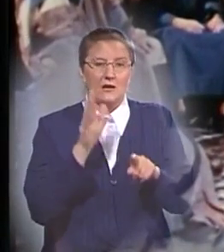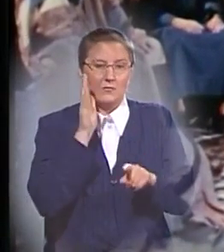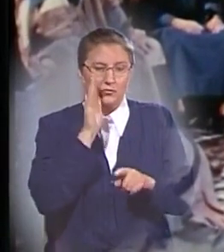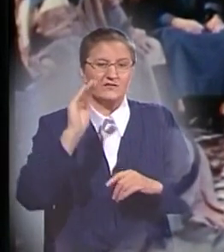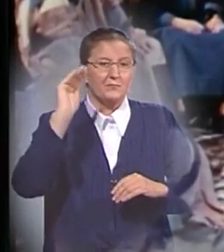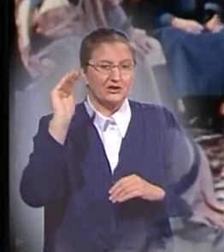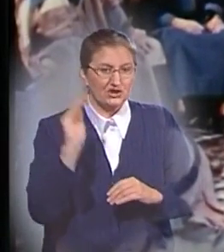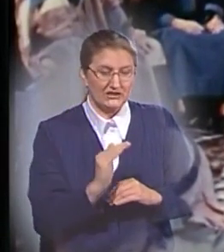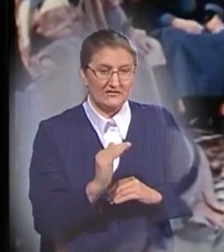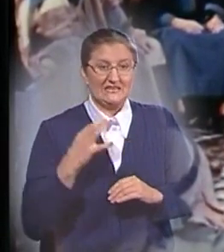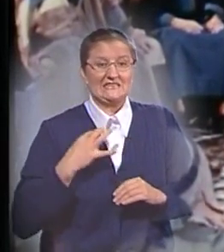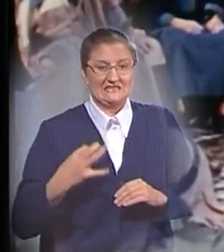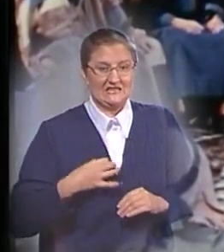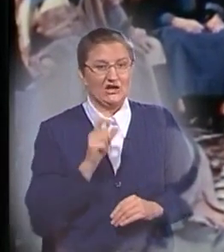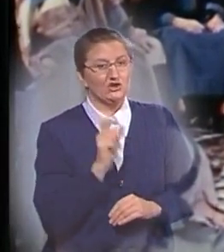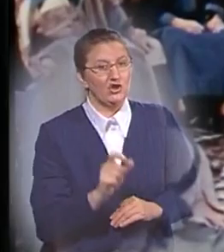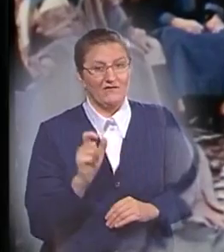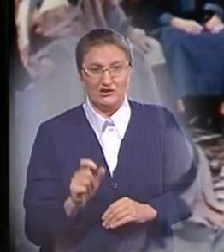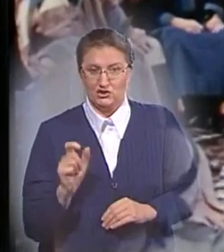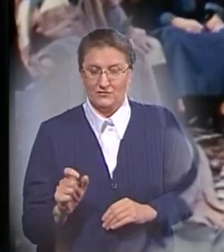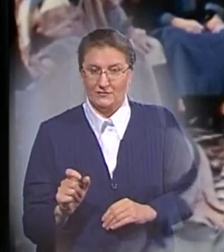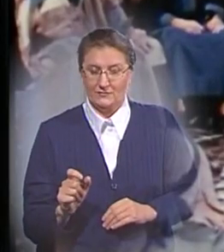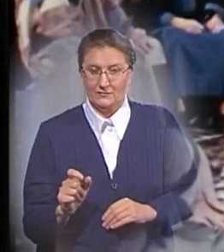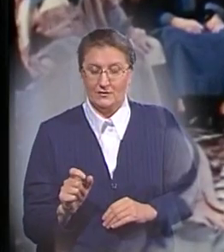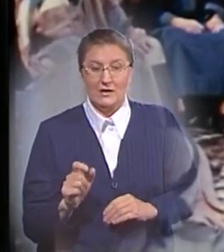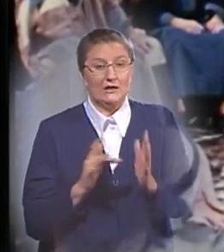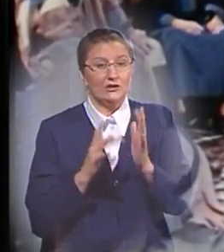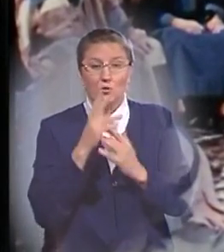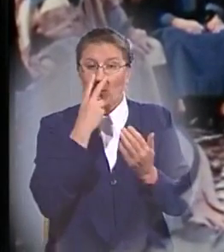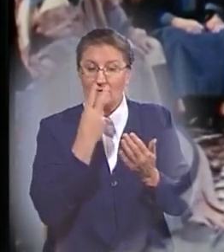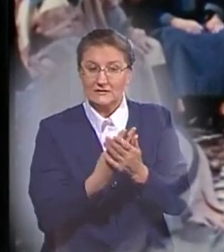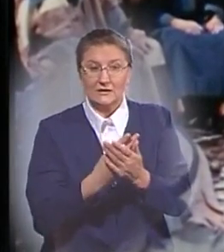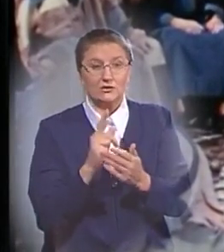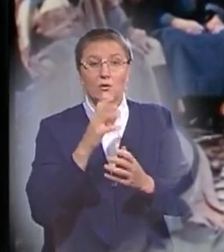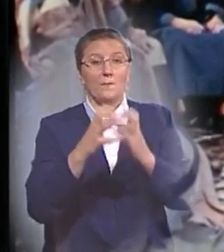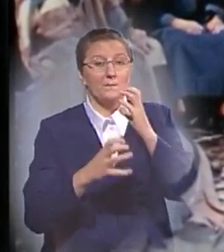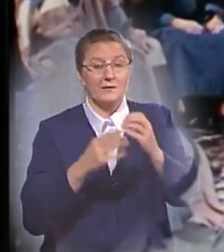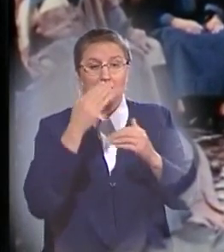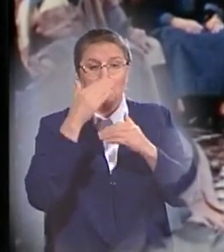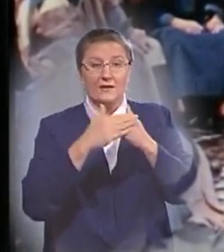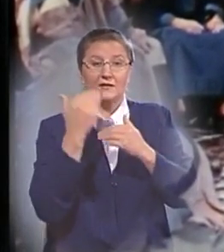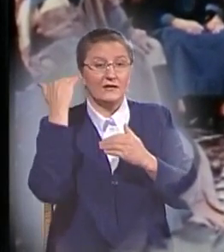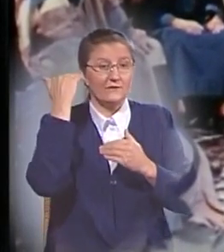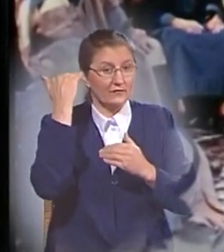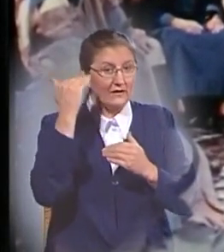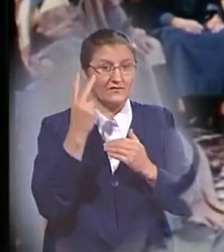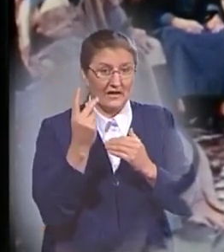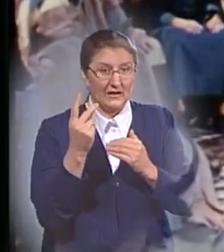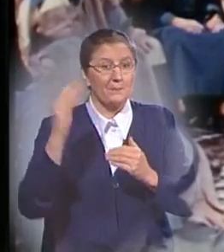Человеческого». Он указал, что мир перед его вторым пришествием будет похож на тот, что